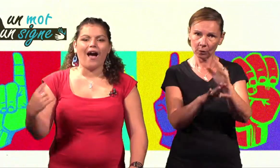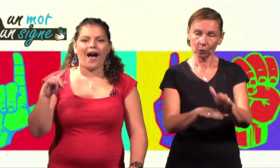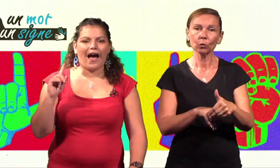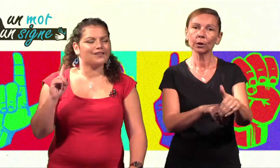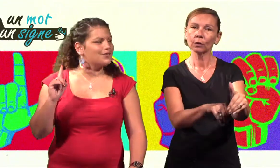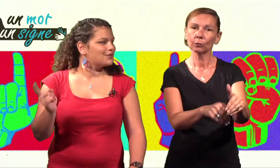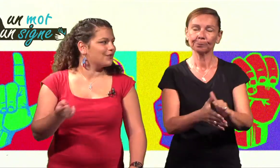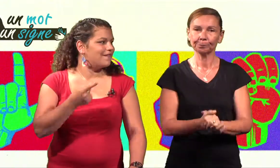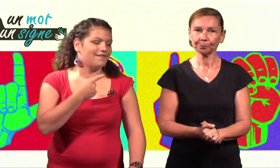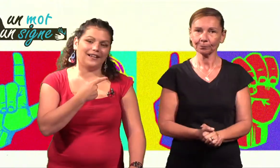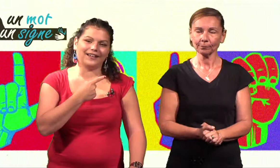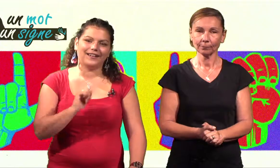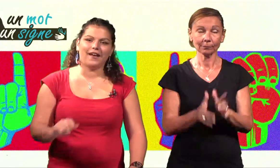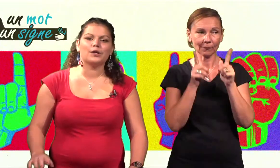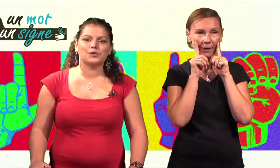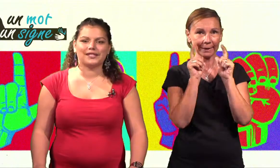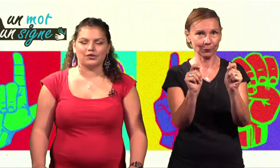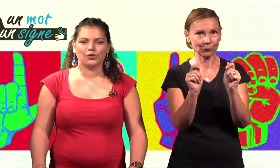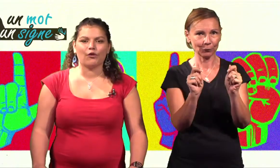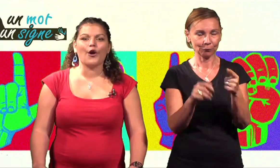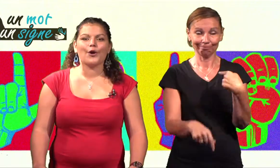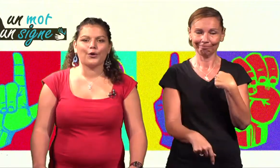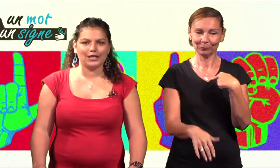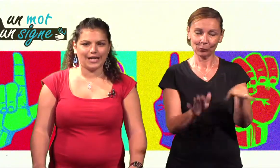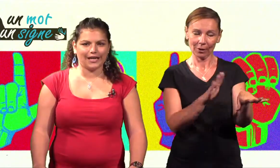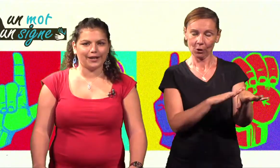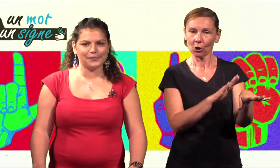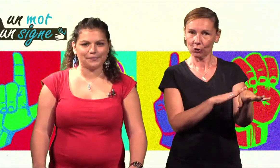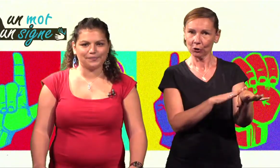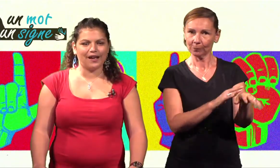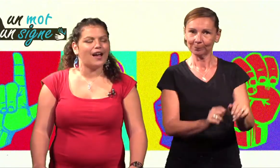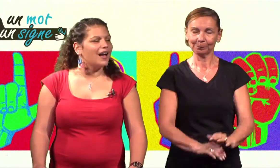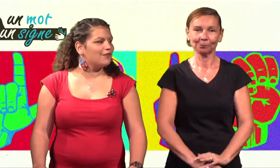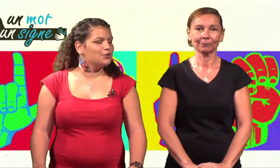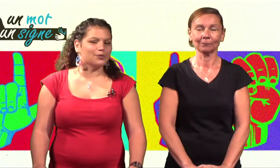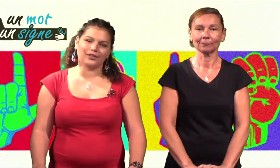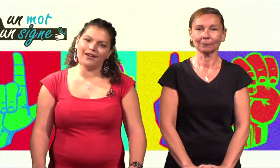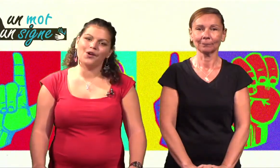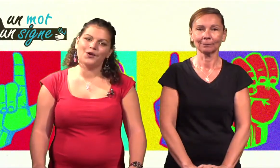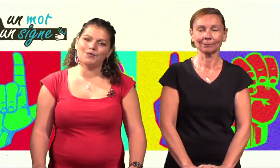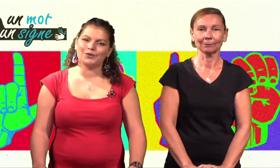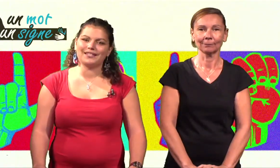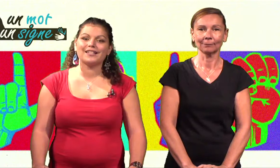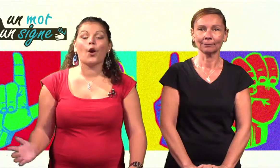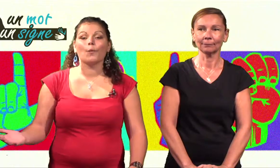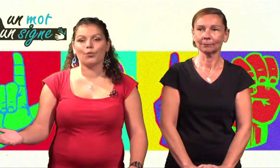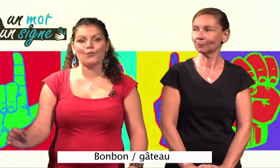Attention, Valérie est une signante gauchère. Elle va nous montrer comment on signe bonbon.